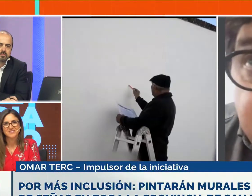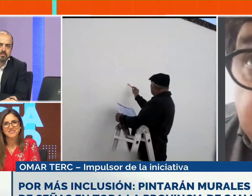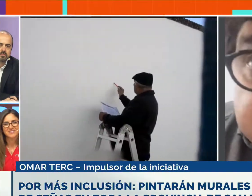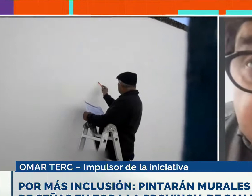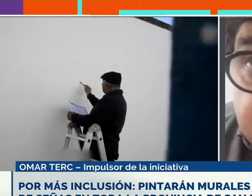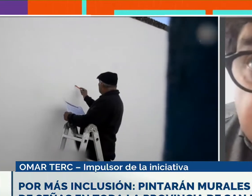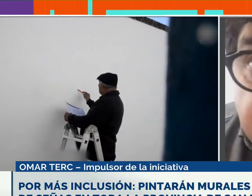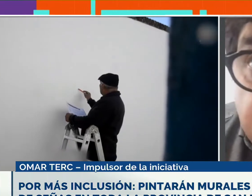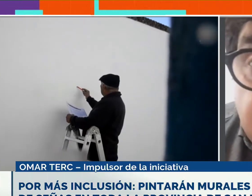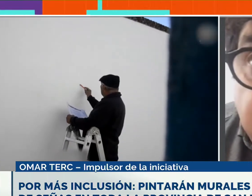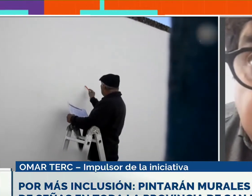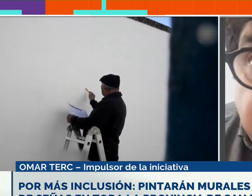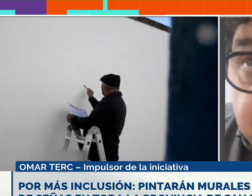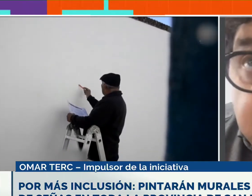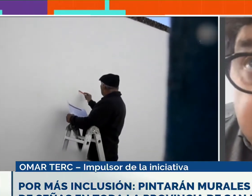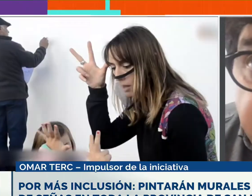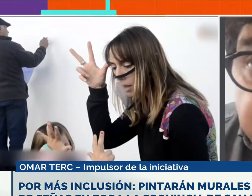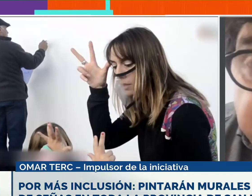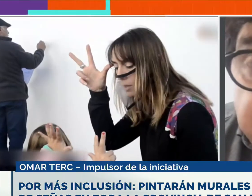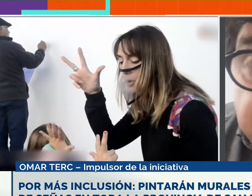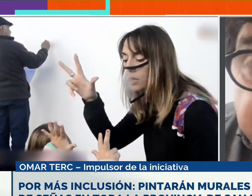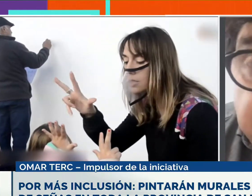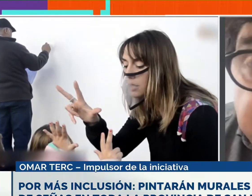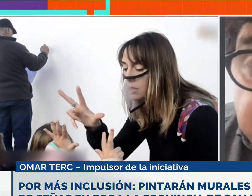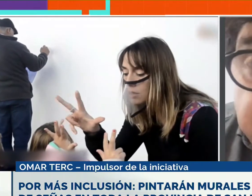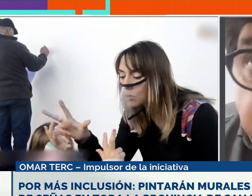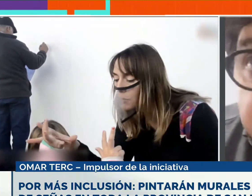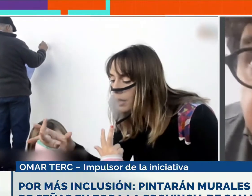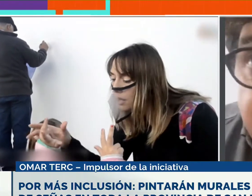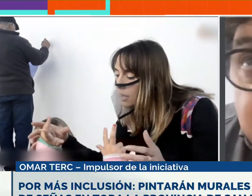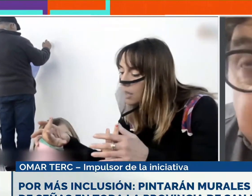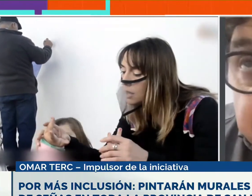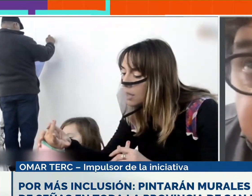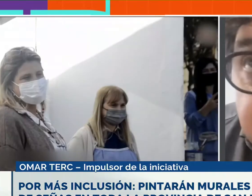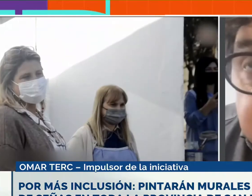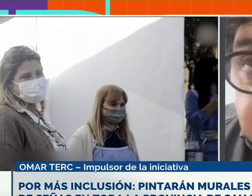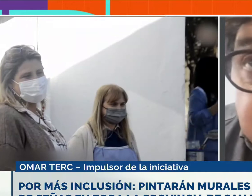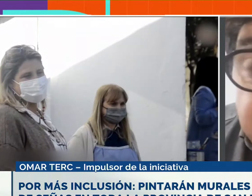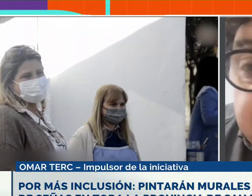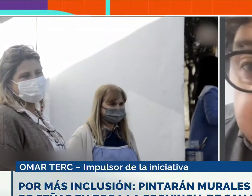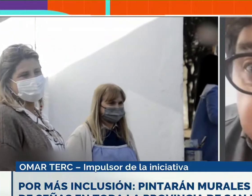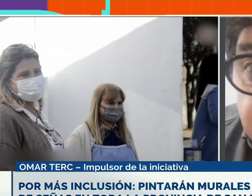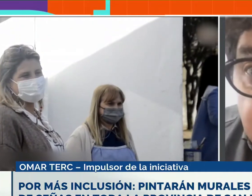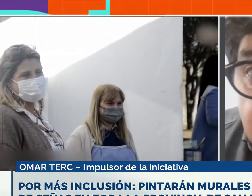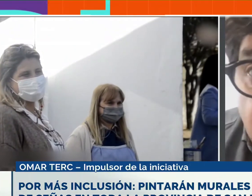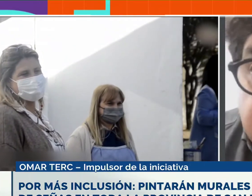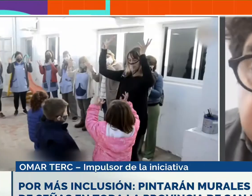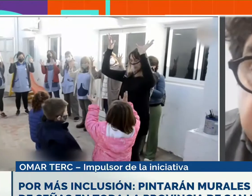que sea visible, digamos, el alfabeto en un primer momento. Y después, si hay oportunidad, lo hacemos también